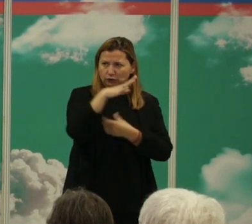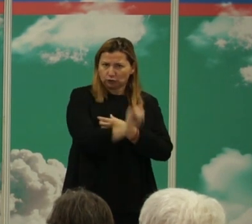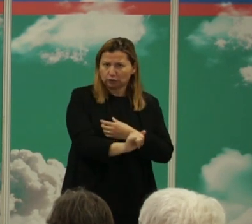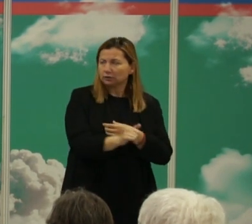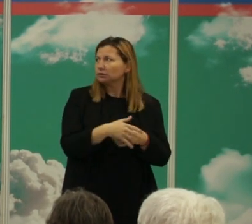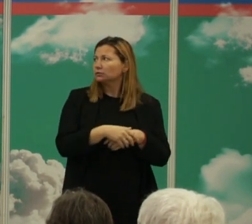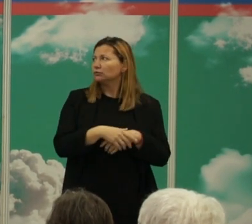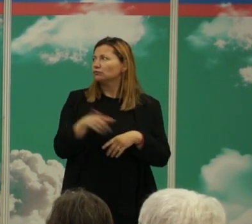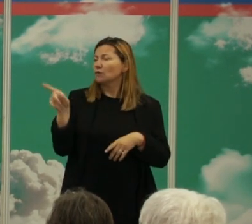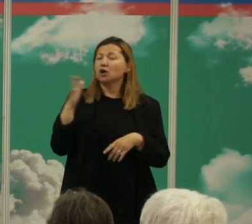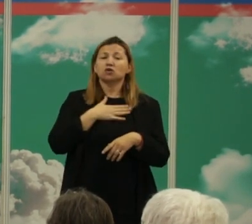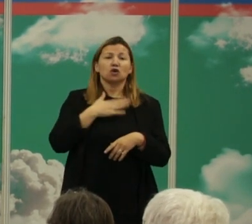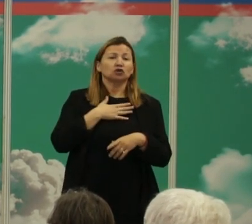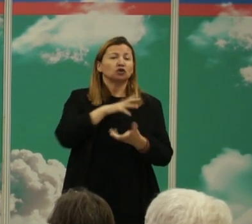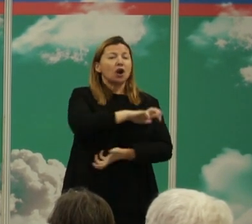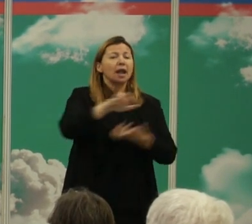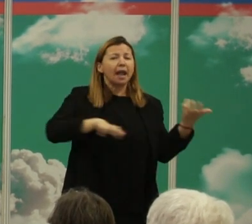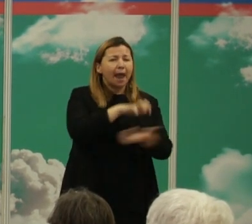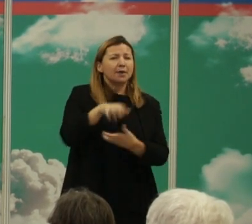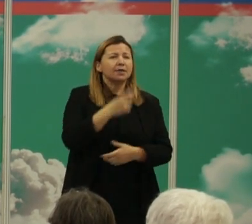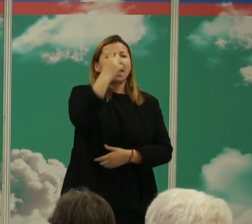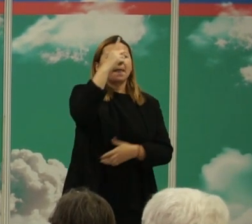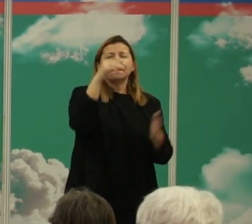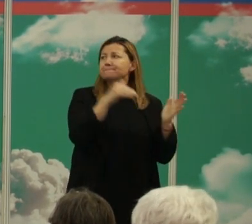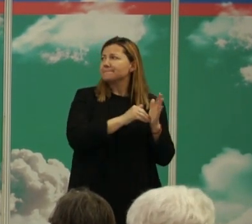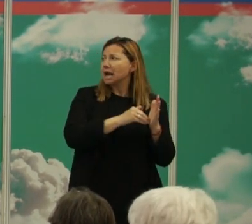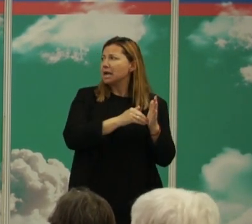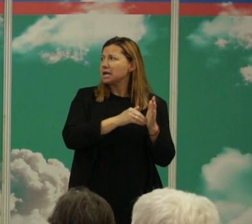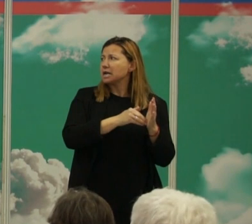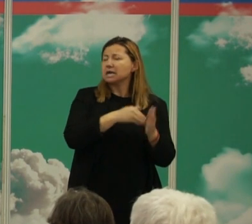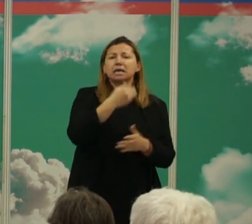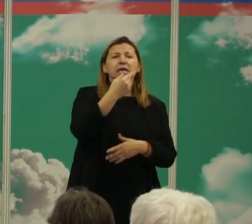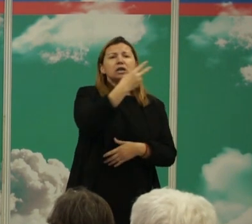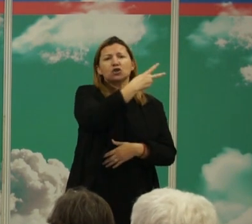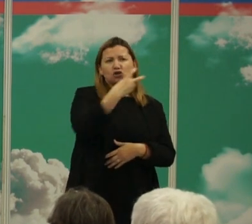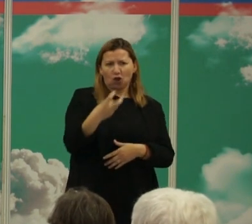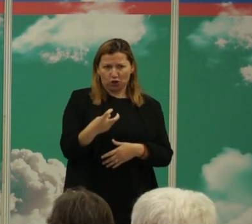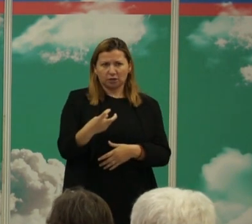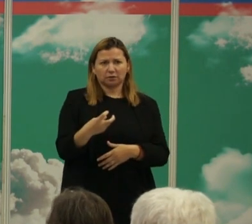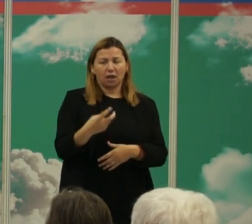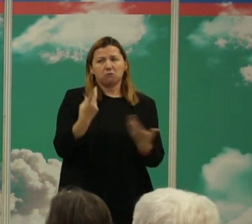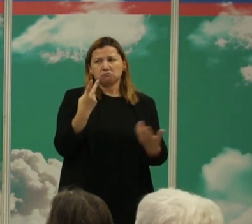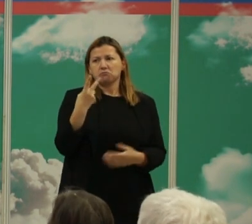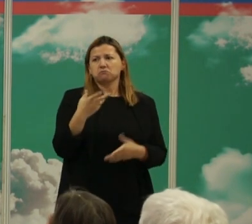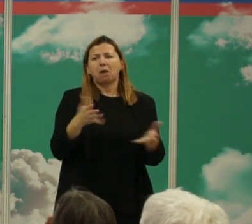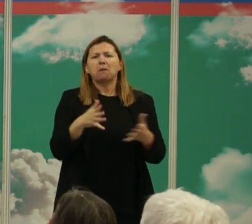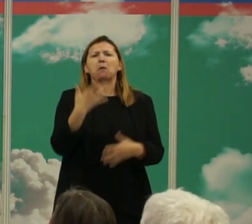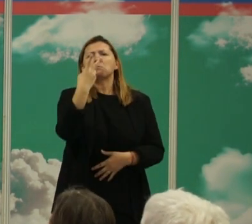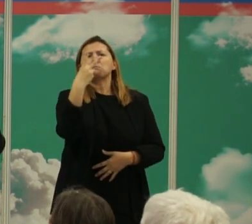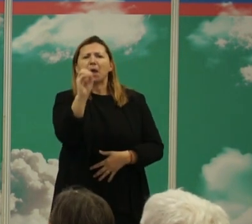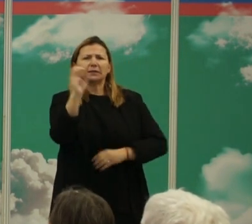de 1024 especies que es aproximadamente el 20% que bueno ya está bien el 20% nos puede dar bueno una